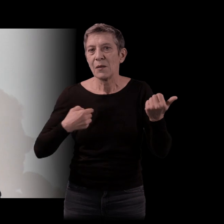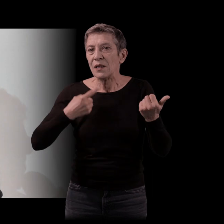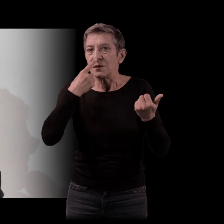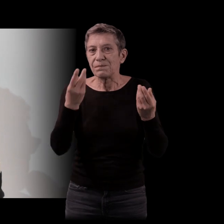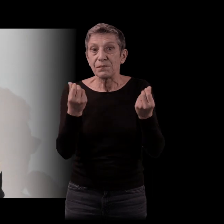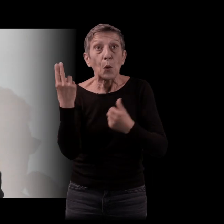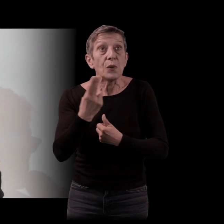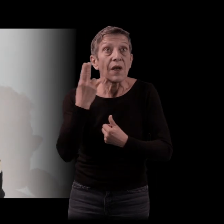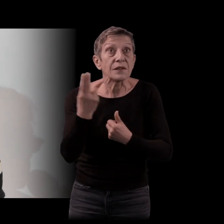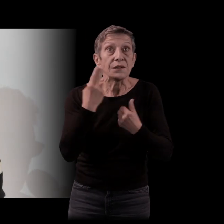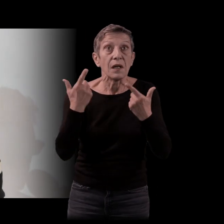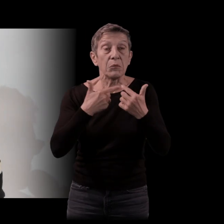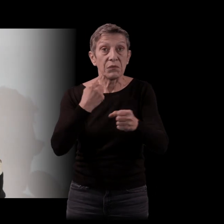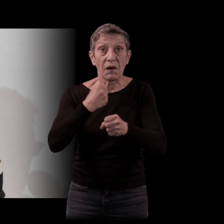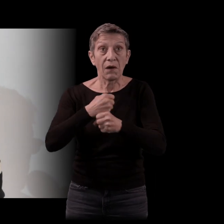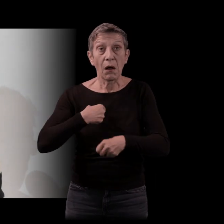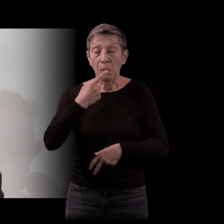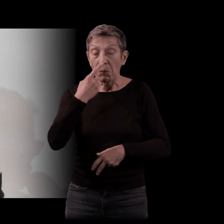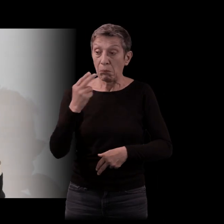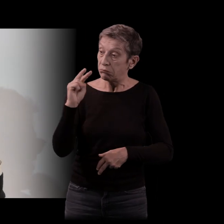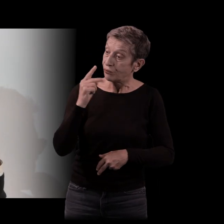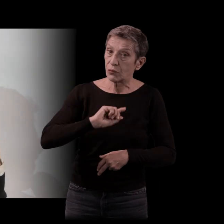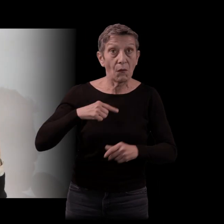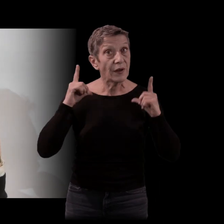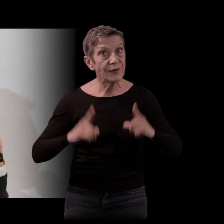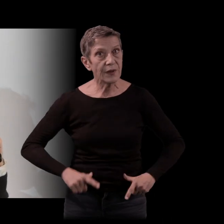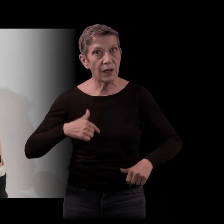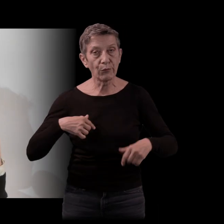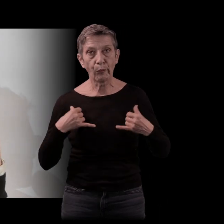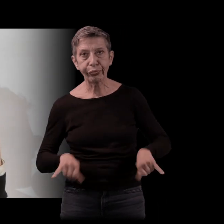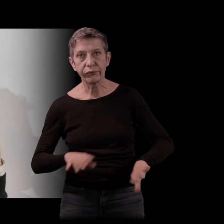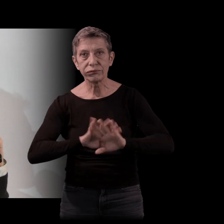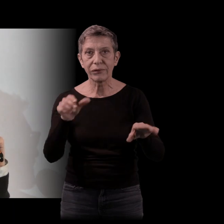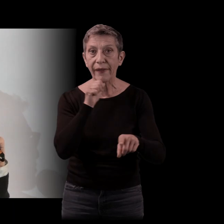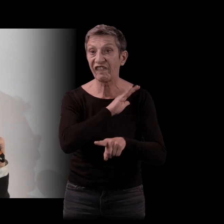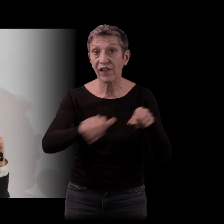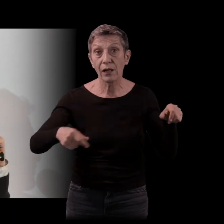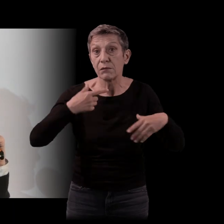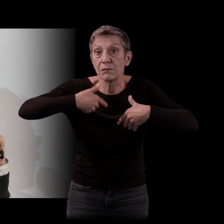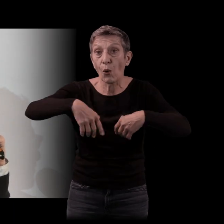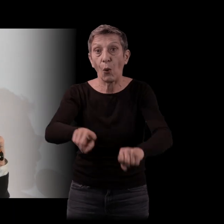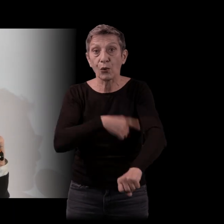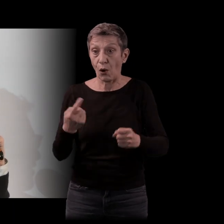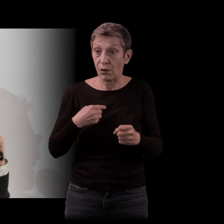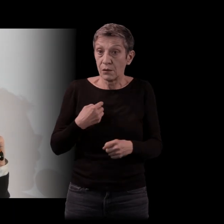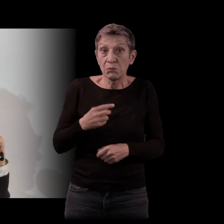à un truc comme ça. Quand même, je n'avais rien branlé du tout au lycée pendant longtemps. Je n'étais pas un très bon élève au lycée. Moi non plus.